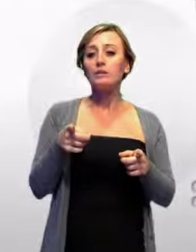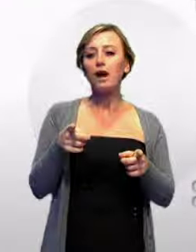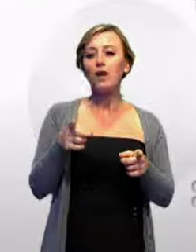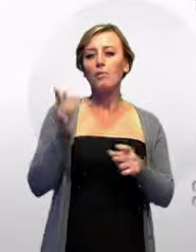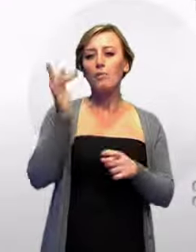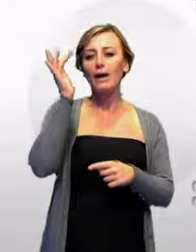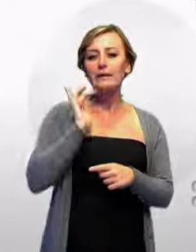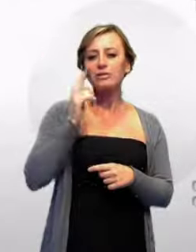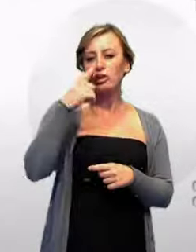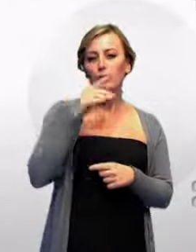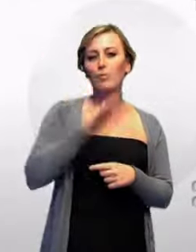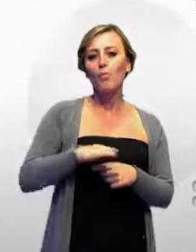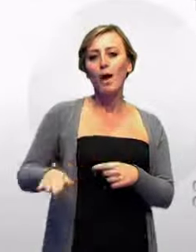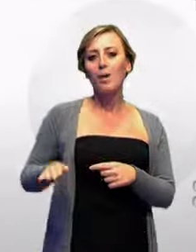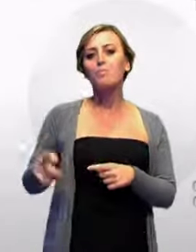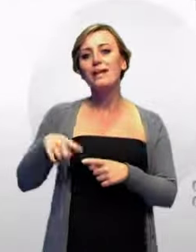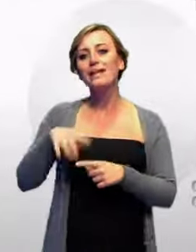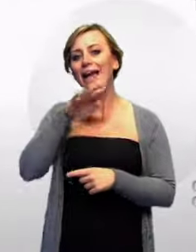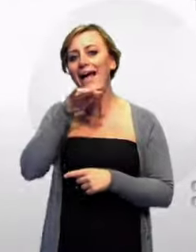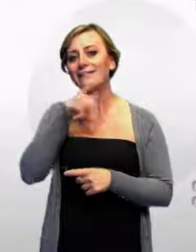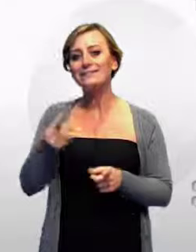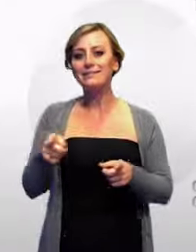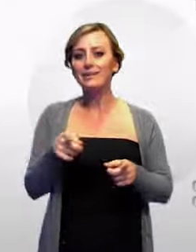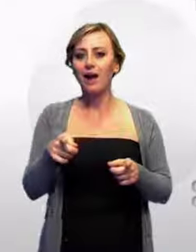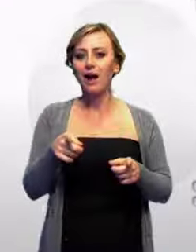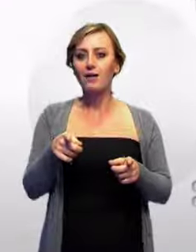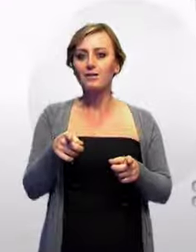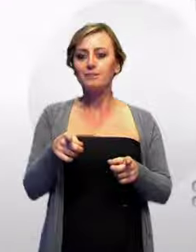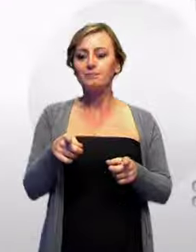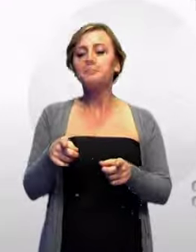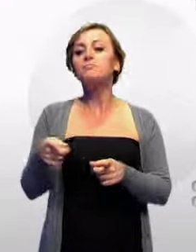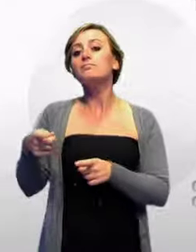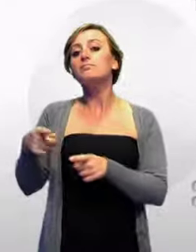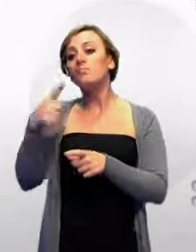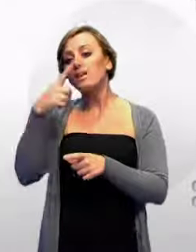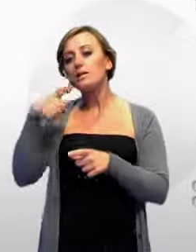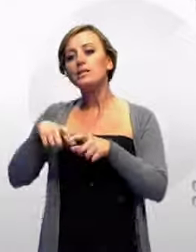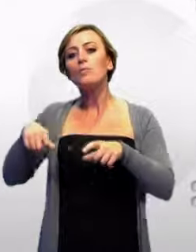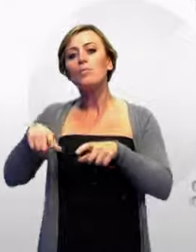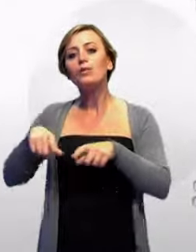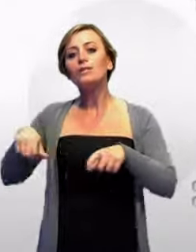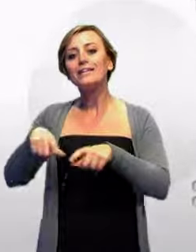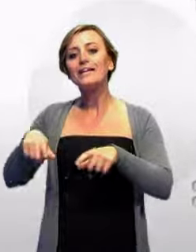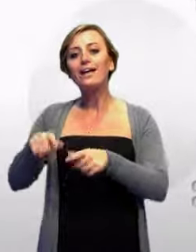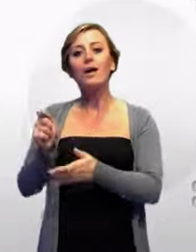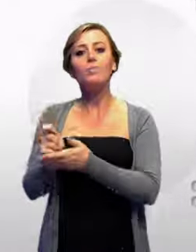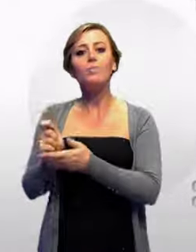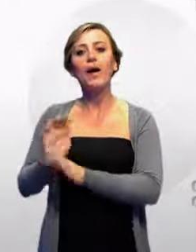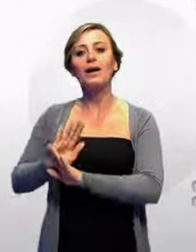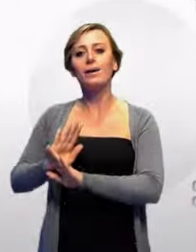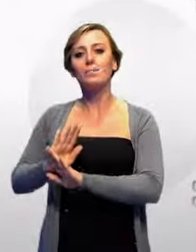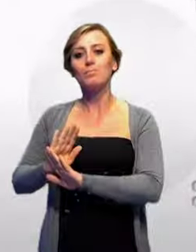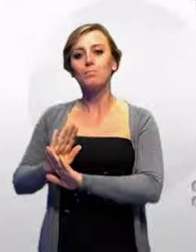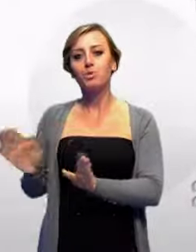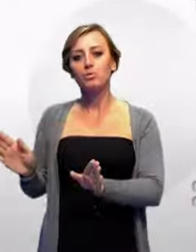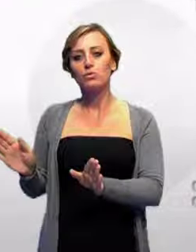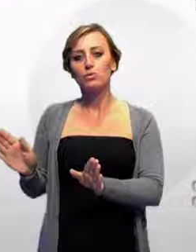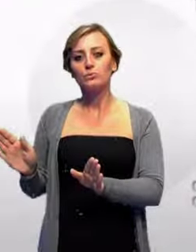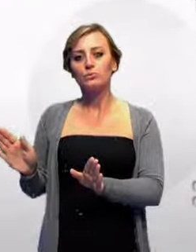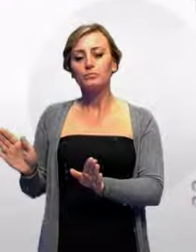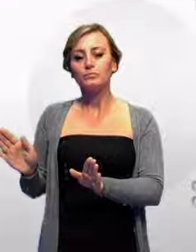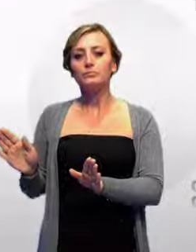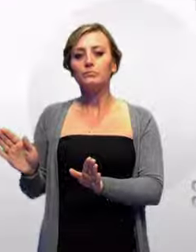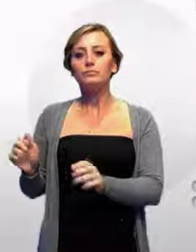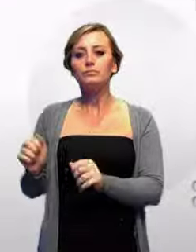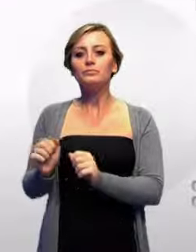prevalga su qualunque altro interesse. I ministri Orlando e Lorenzin hanno ribadito che l'Ilva va risanata perché non può